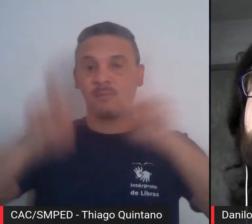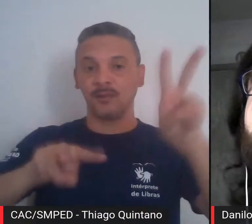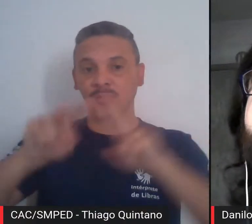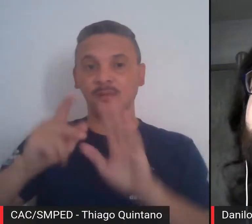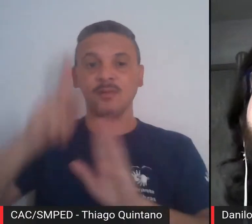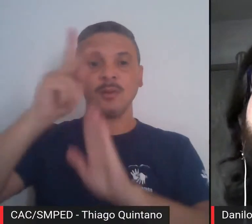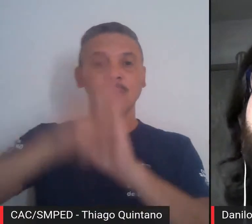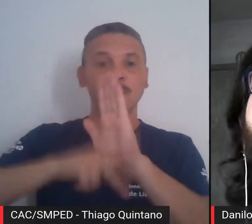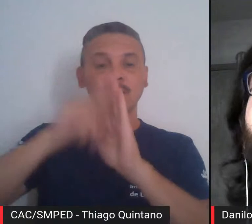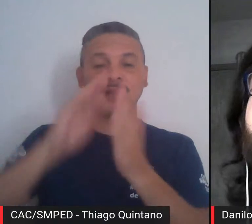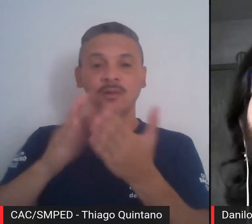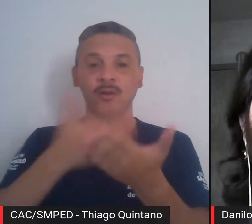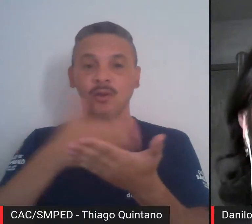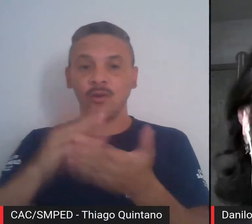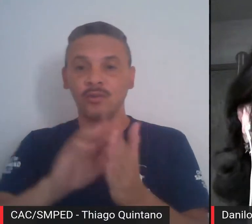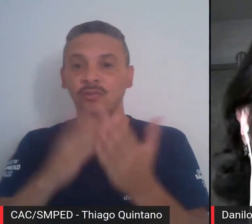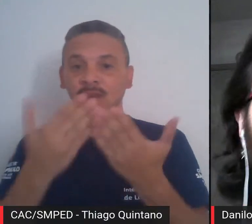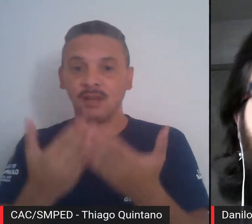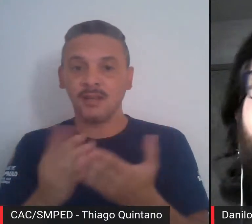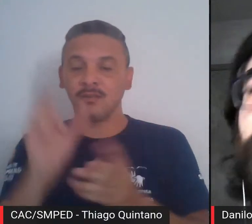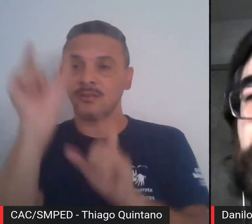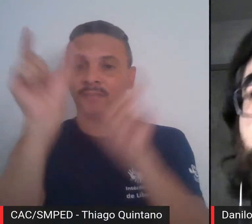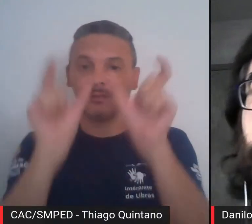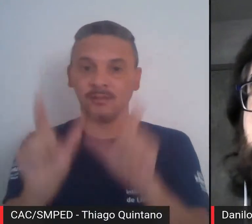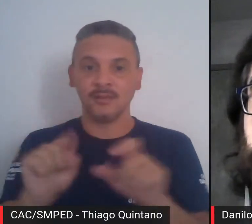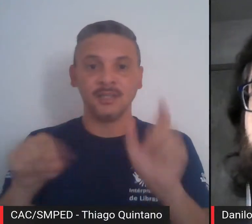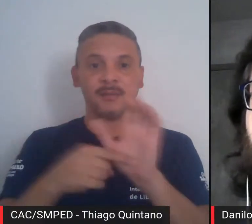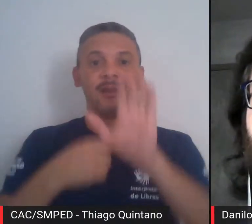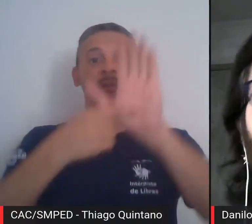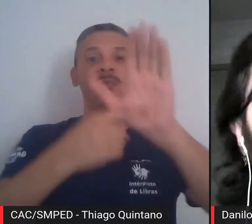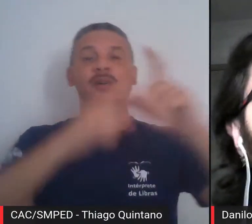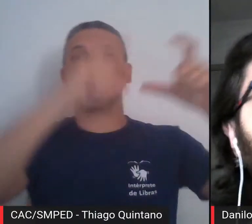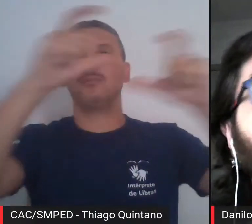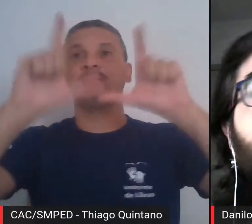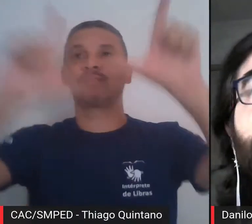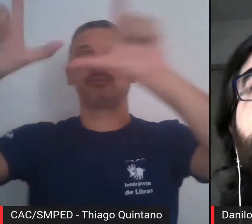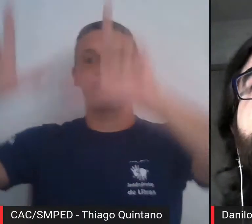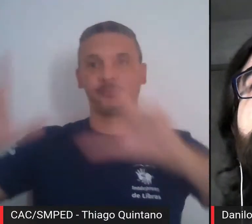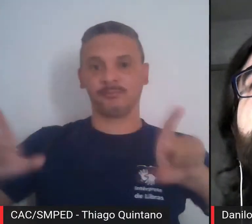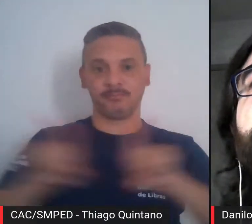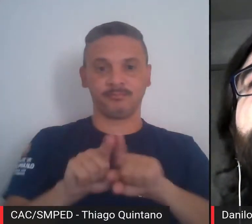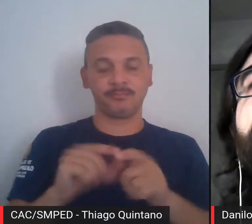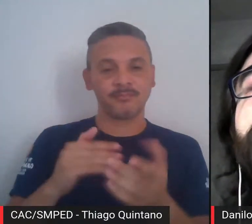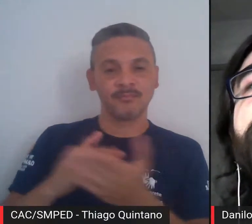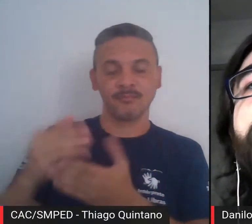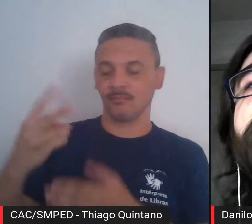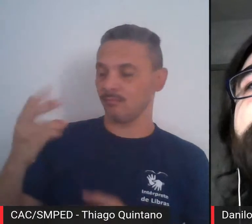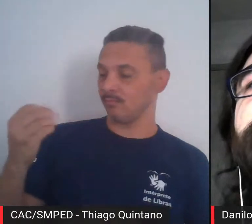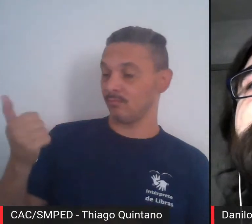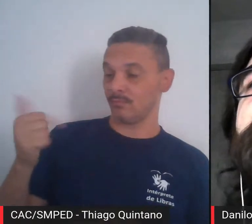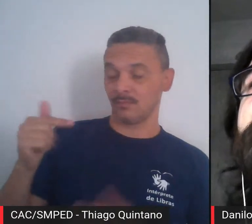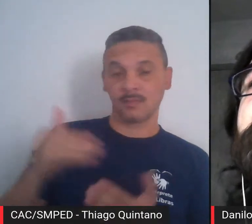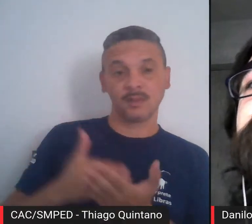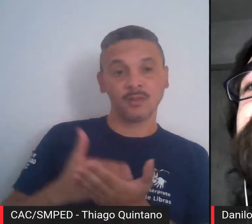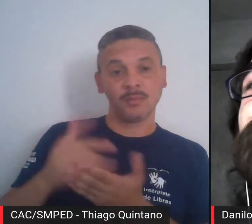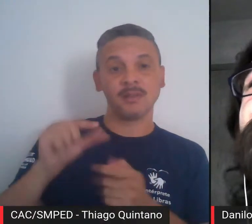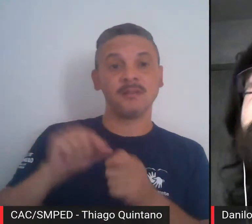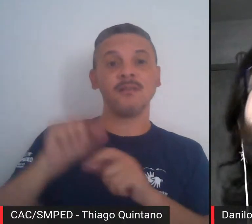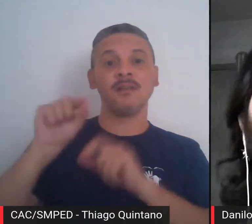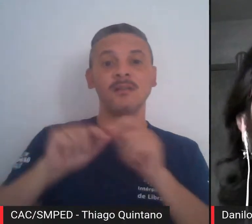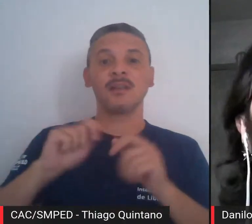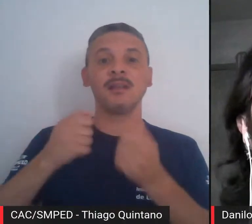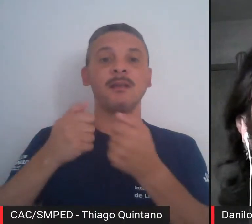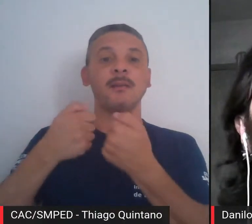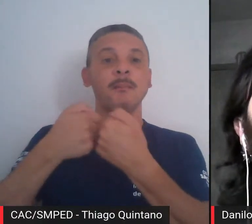livros, catálogos impressos e sinalizações de espaços expositivos. A partir de 2017, começou a fazer pães e